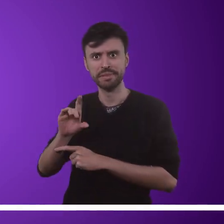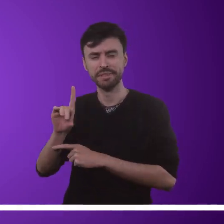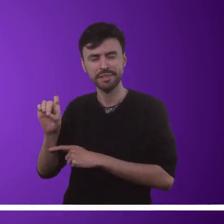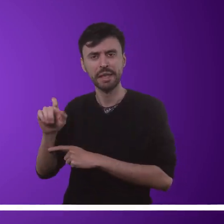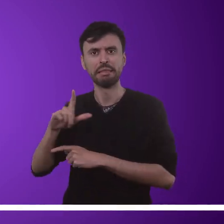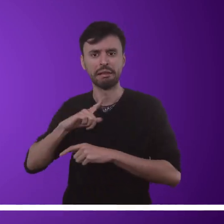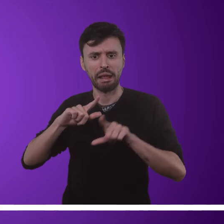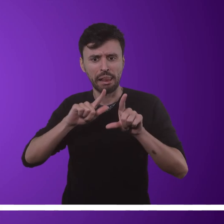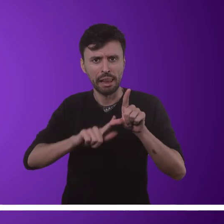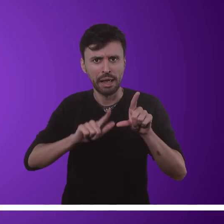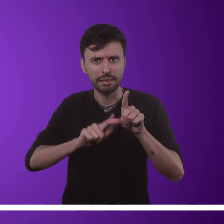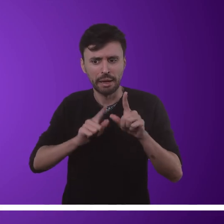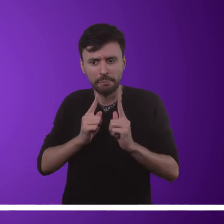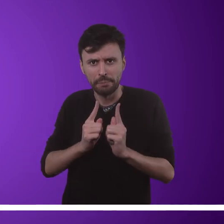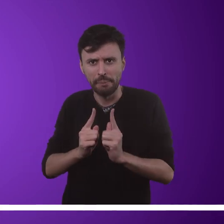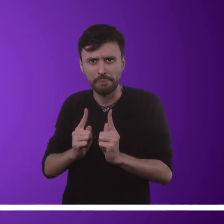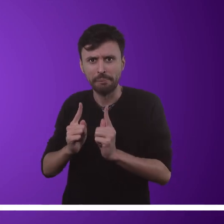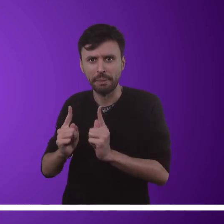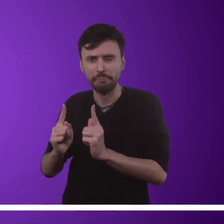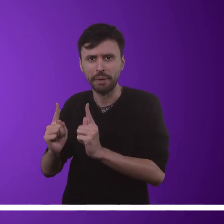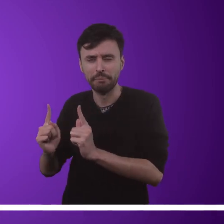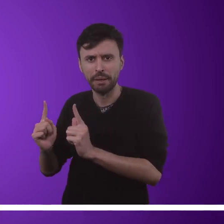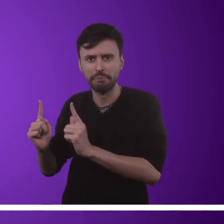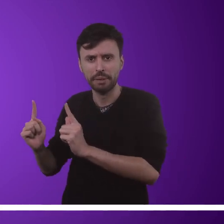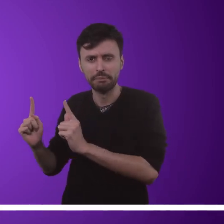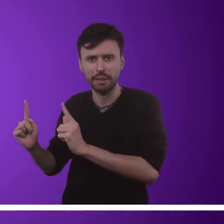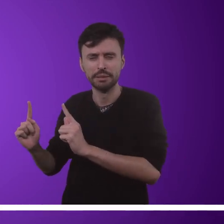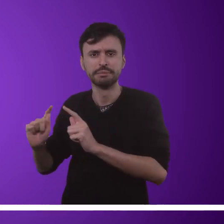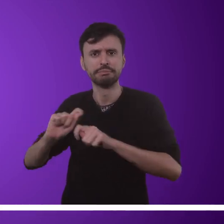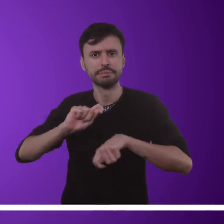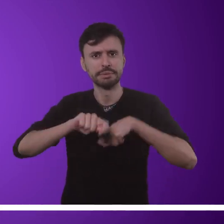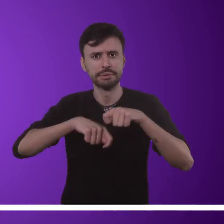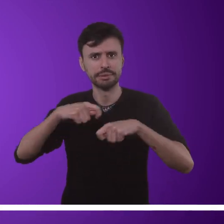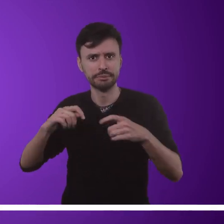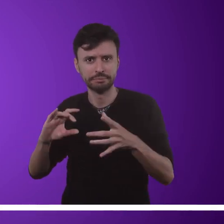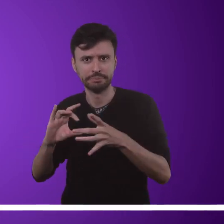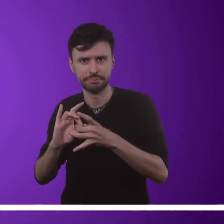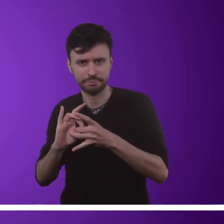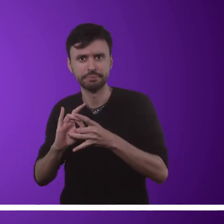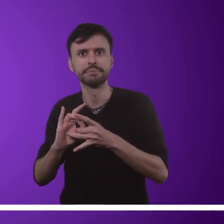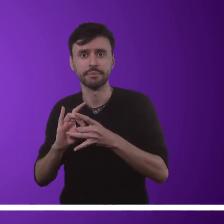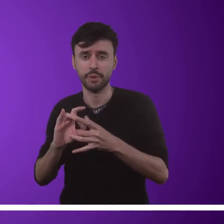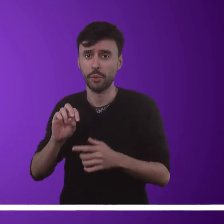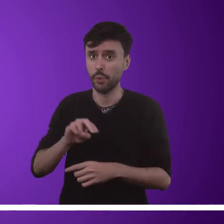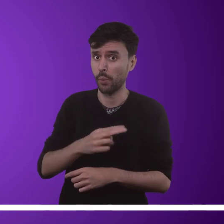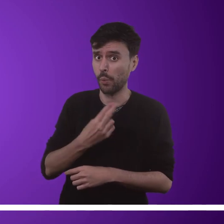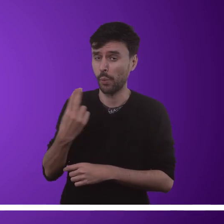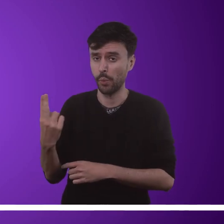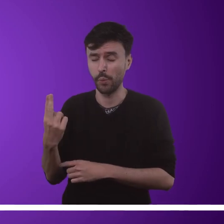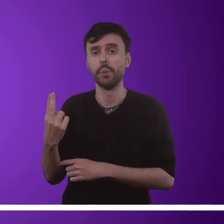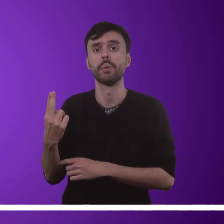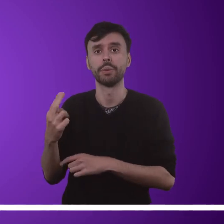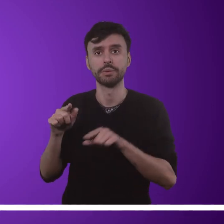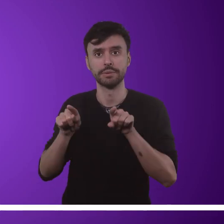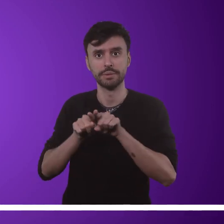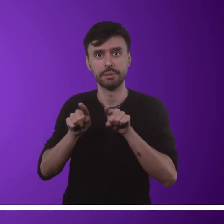nome sugere, é um conjunto de letras, porém no formato de sinais. Também podemos chamar de alfabeto